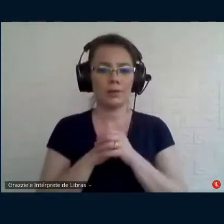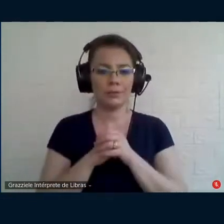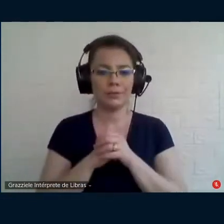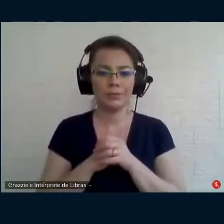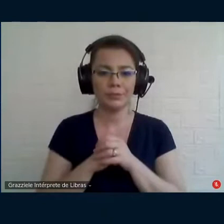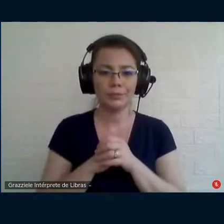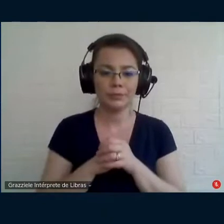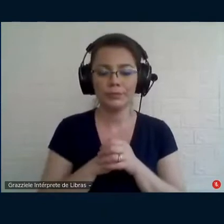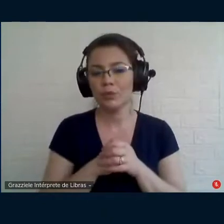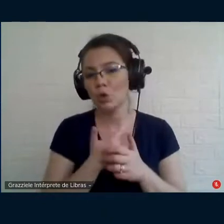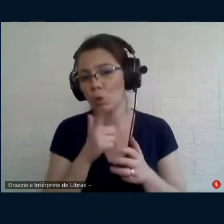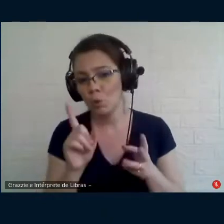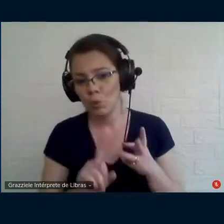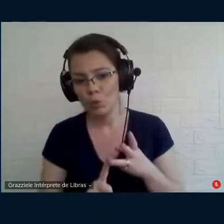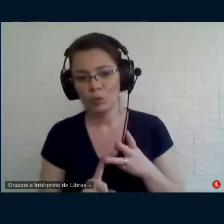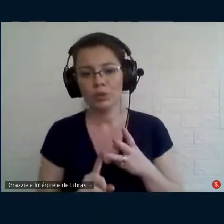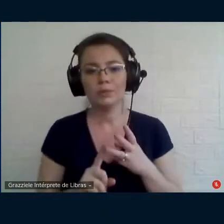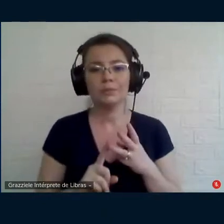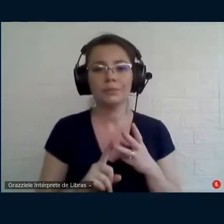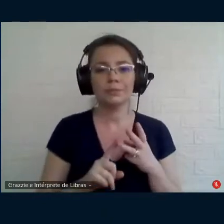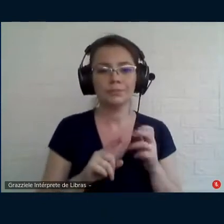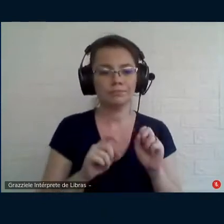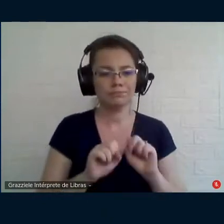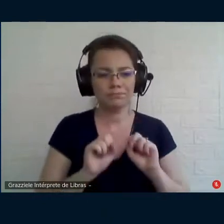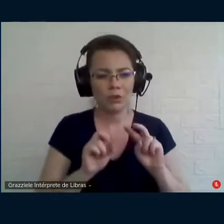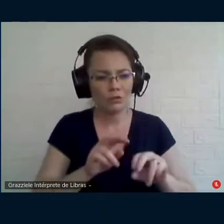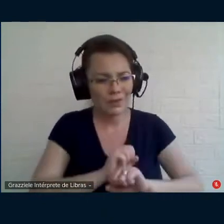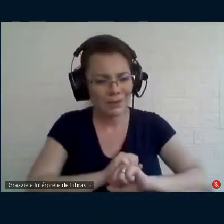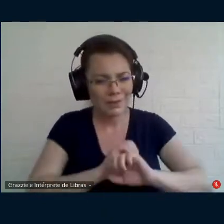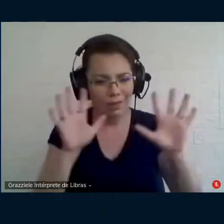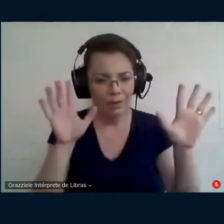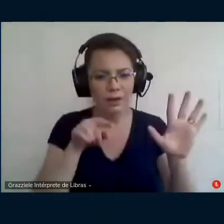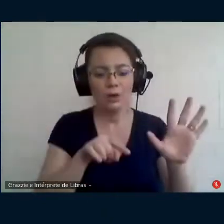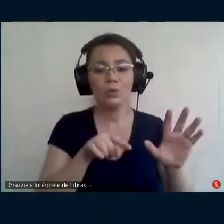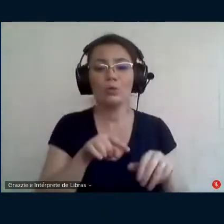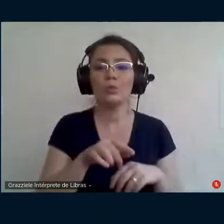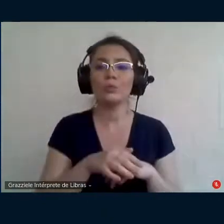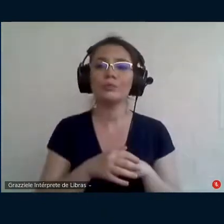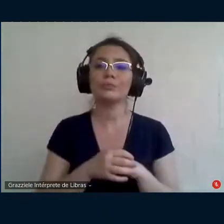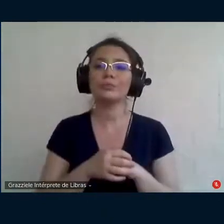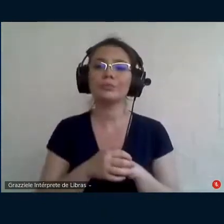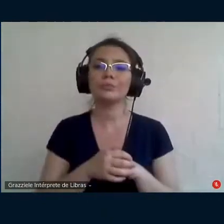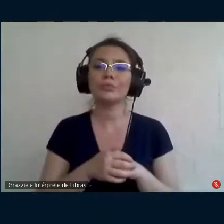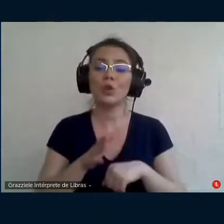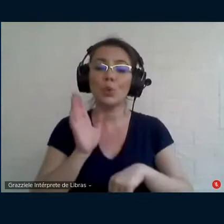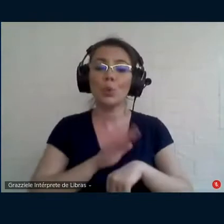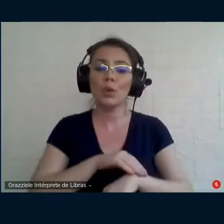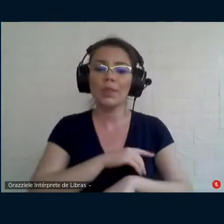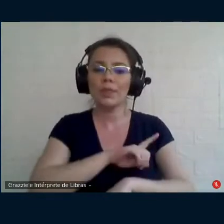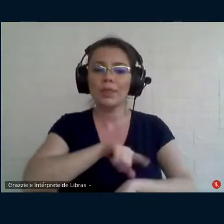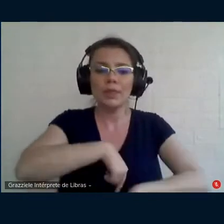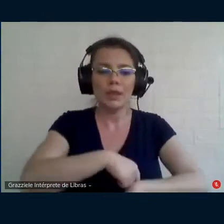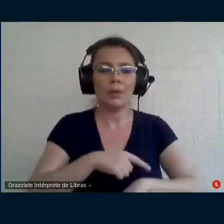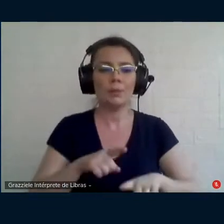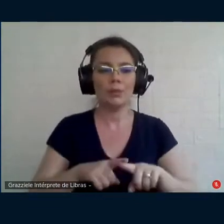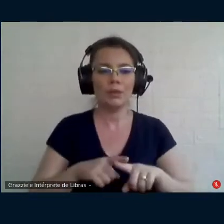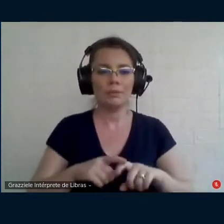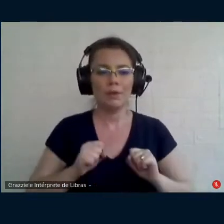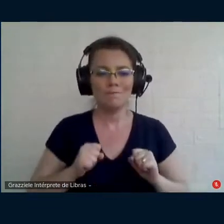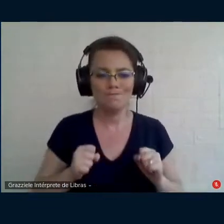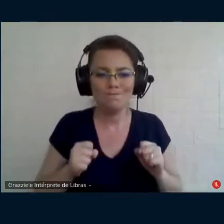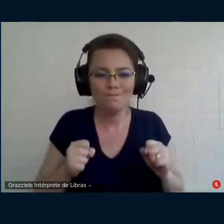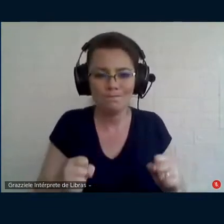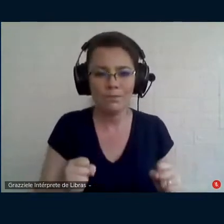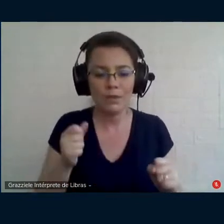eu queria destacar que é visível, assim, é o tempo e a energia que você dedicou na